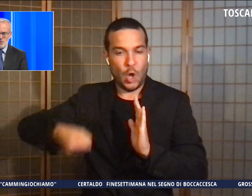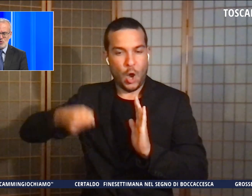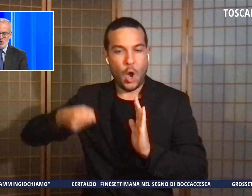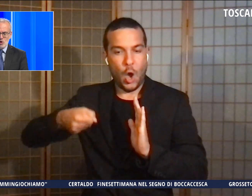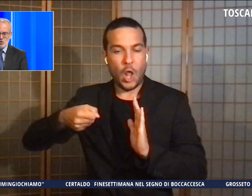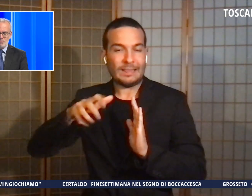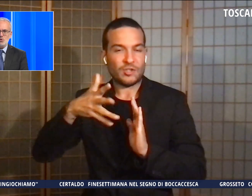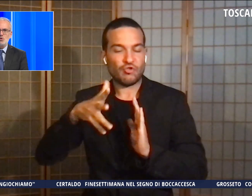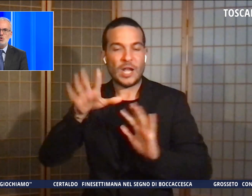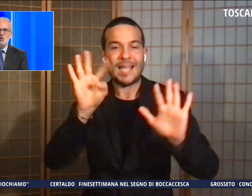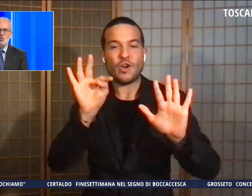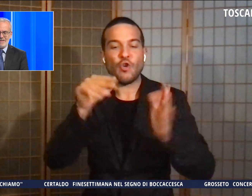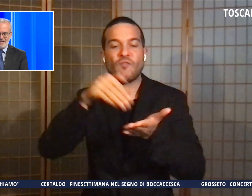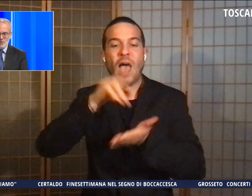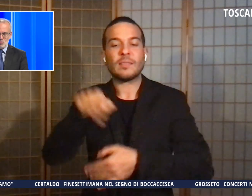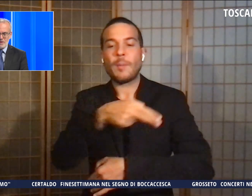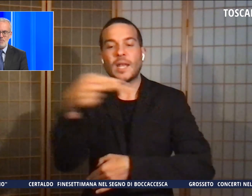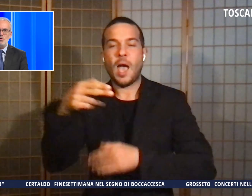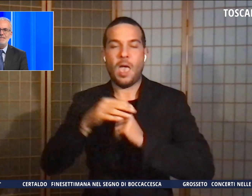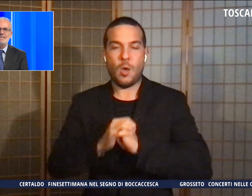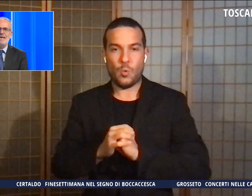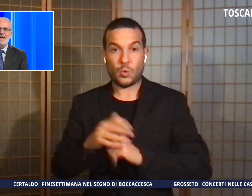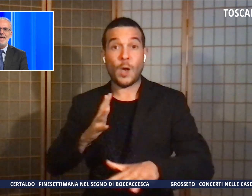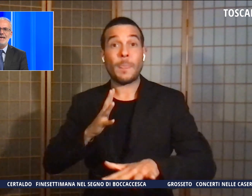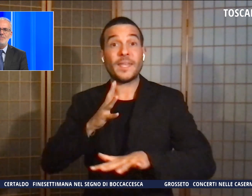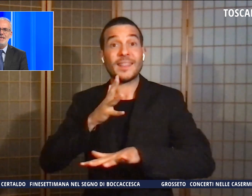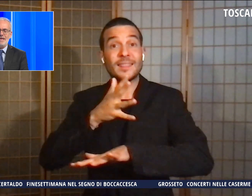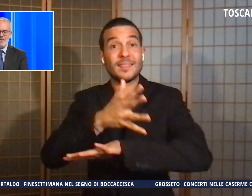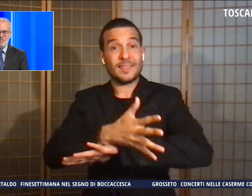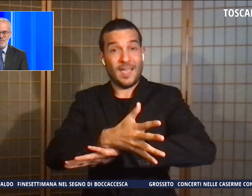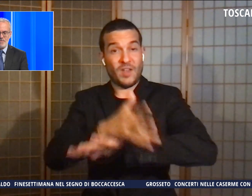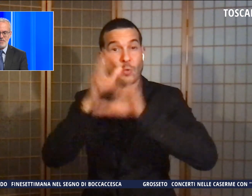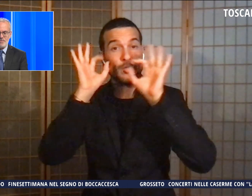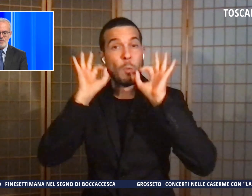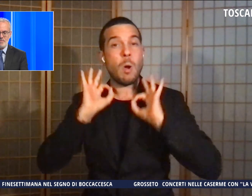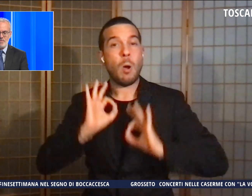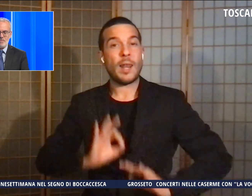mila euro. Sul posto sono intervenuti polizia e carabinieri.